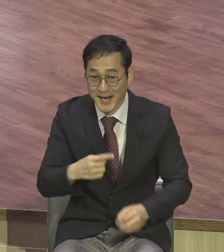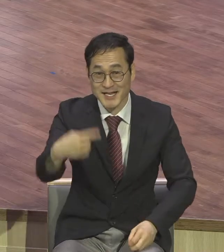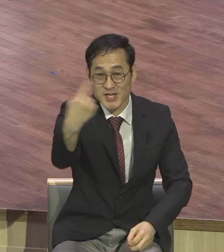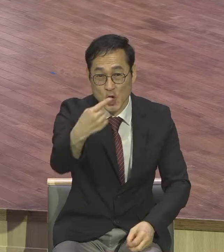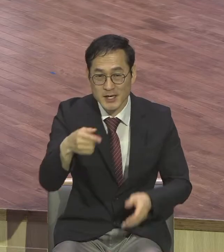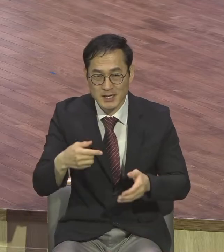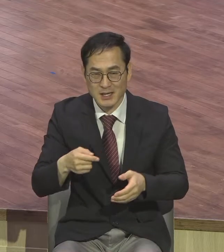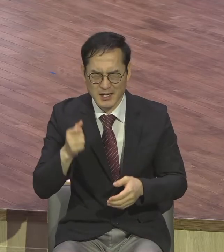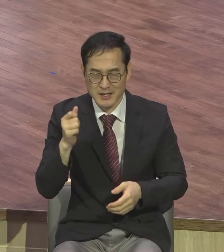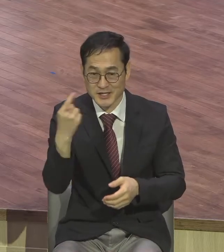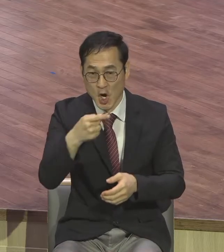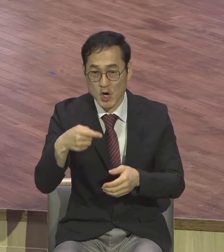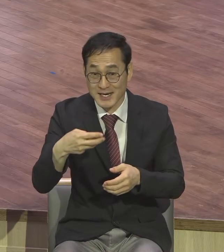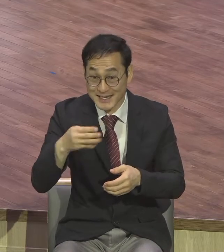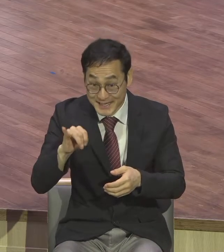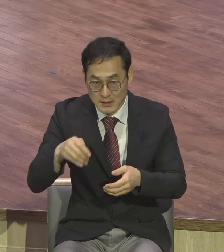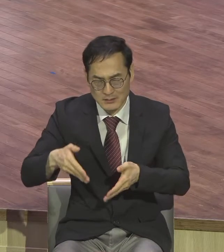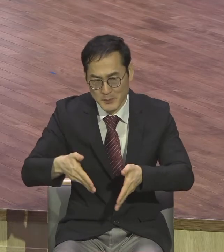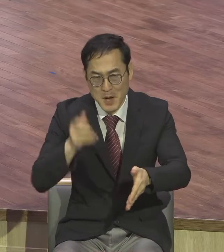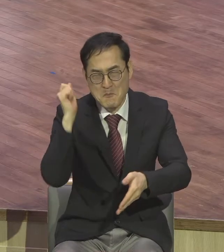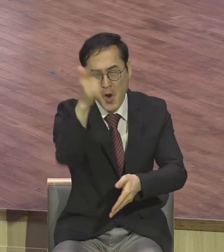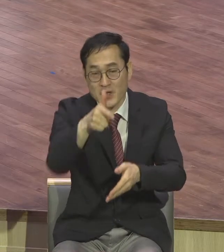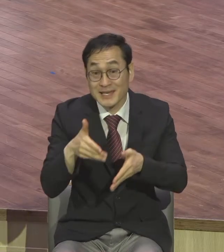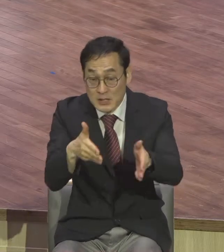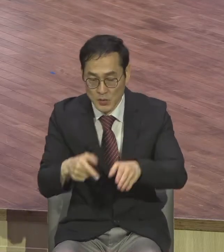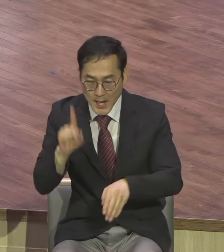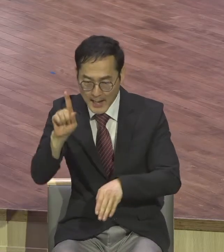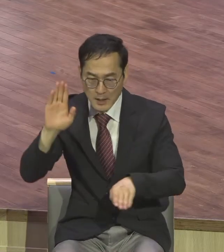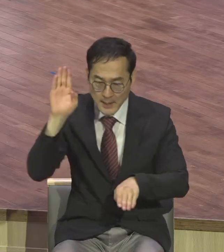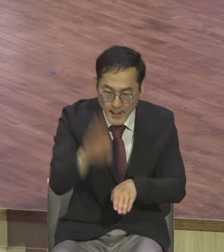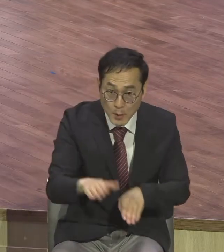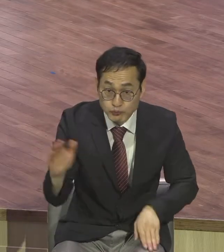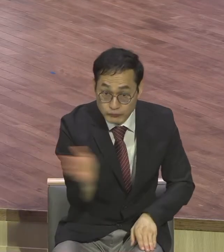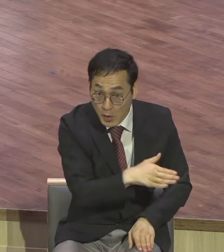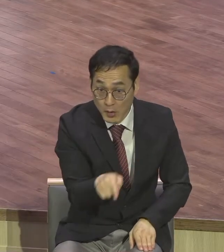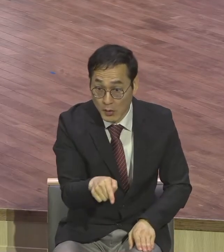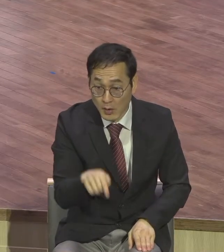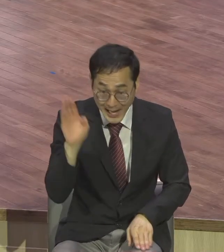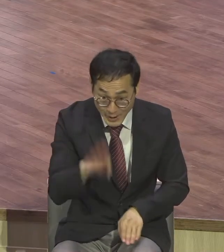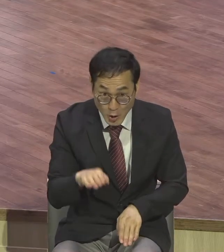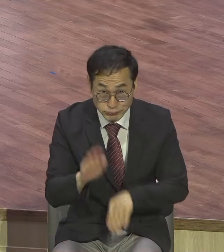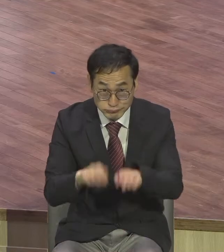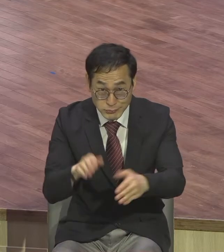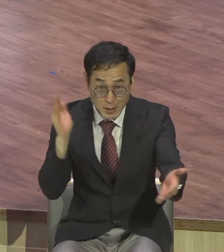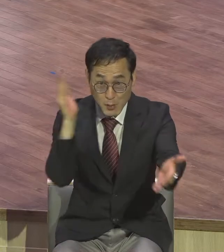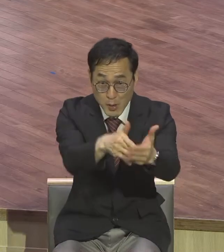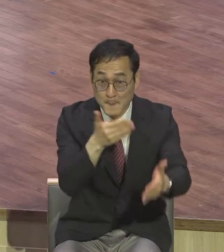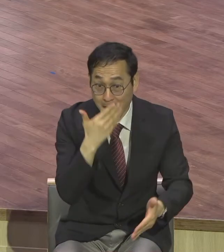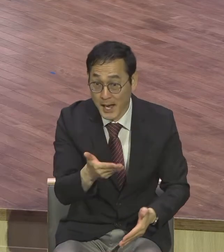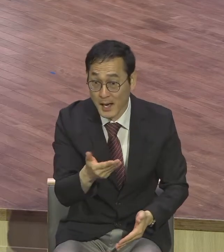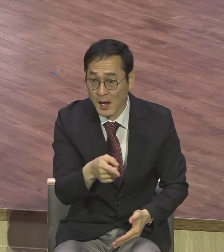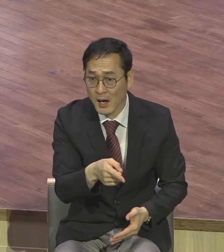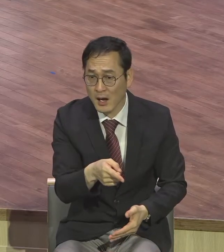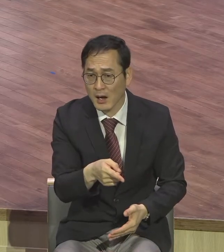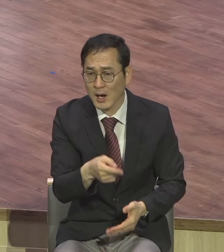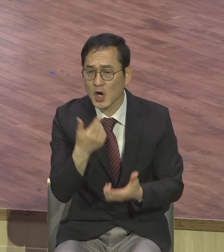한 걸음. 영적 성장도 마찬가지로 한 단어. 꼭 한 말씀. 그거를 그렇게